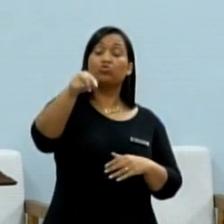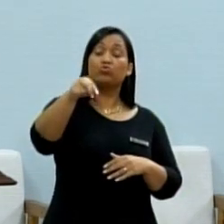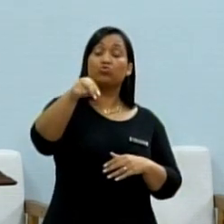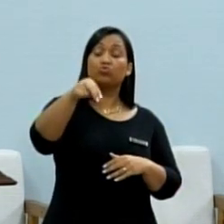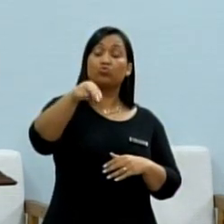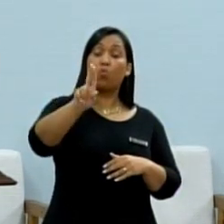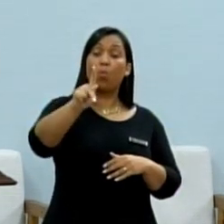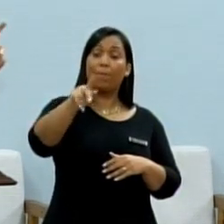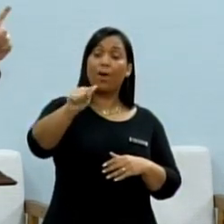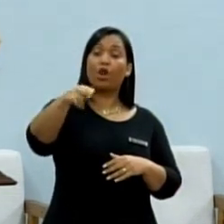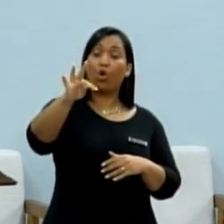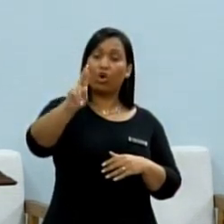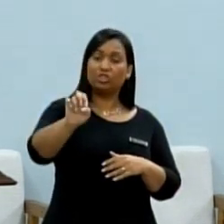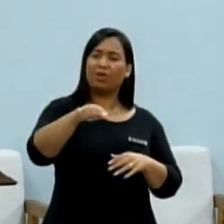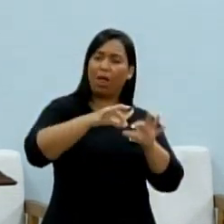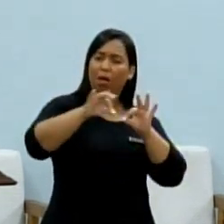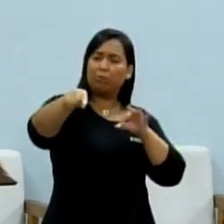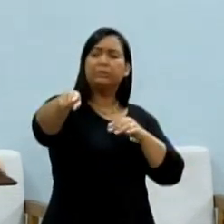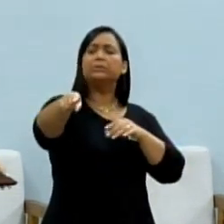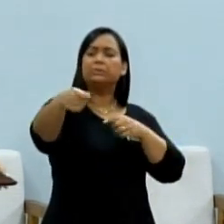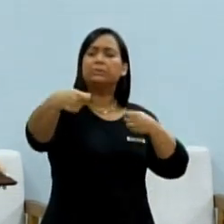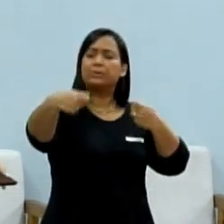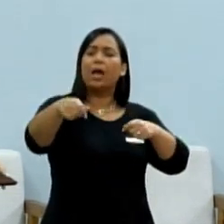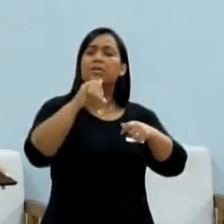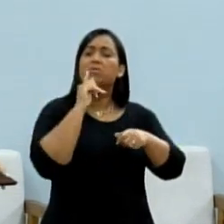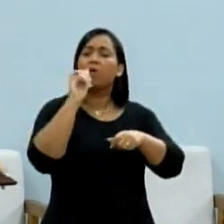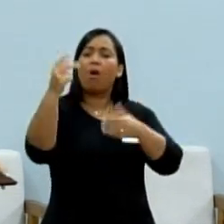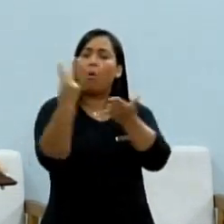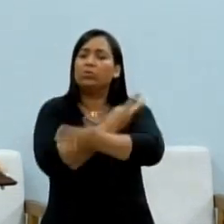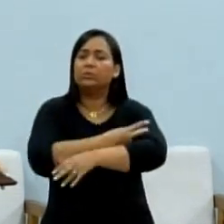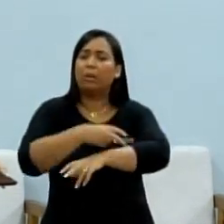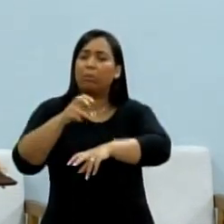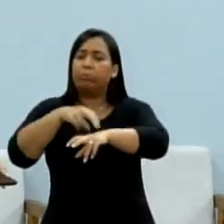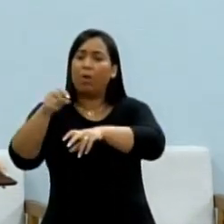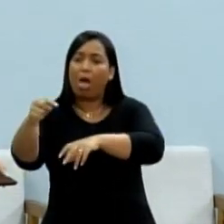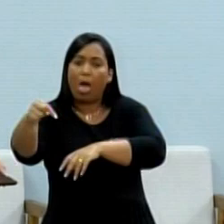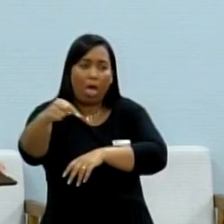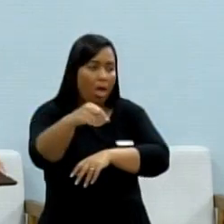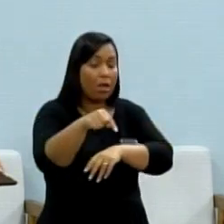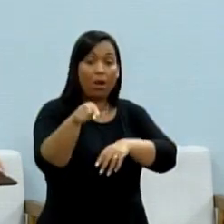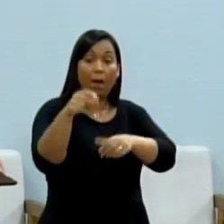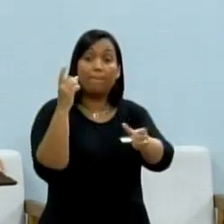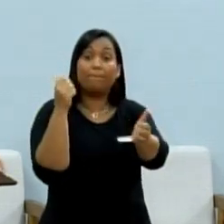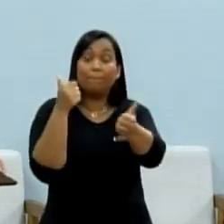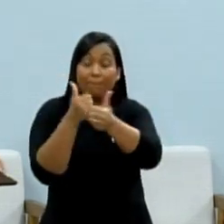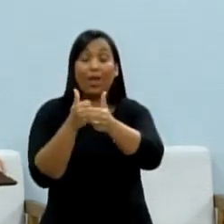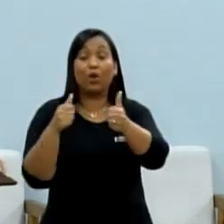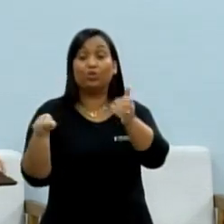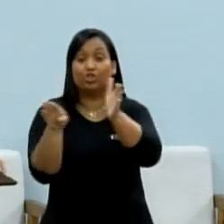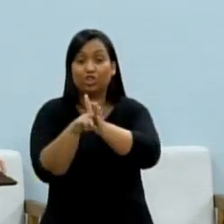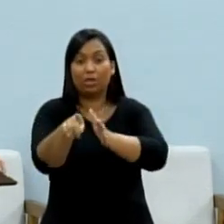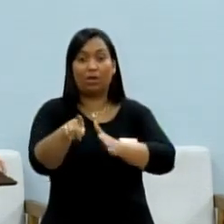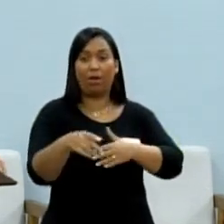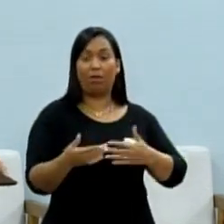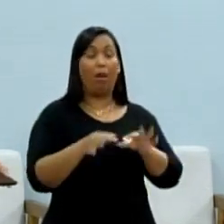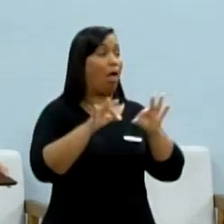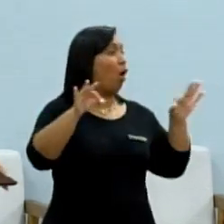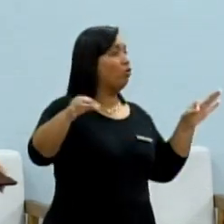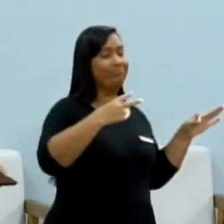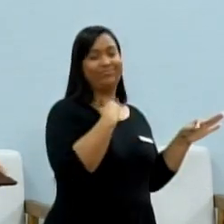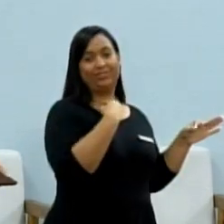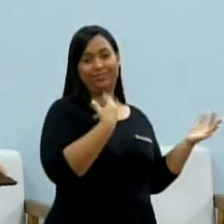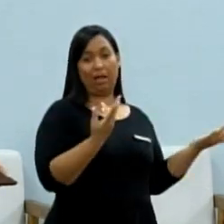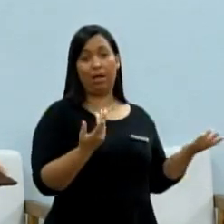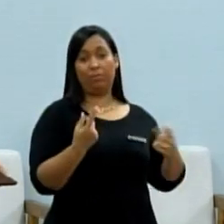Norte, que dá tempo de uma criança picada na zona norte chegar à Upa Norte, agora, eu não sei se